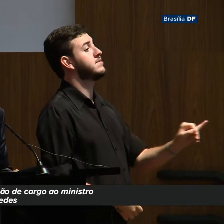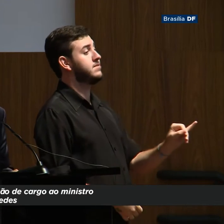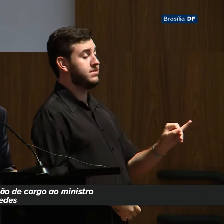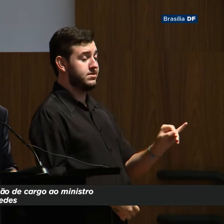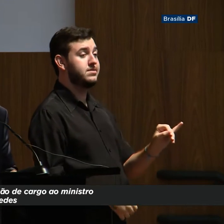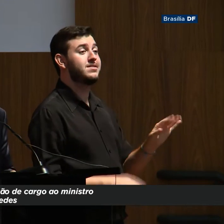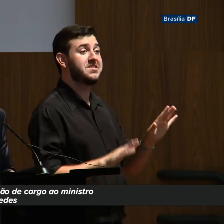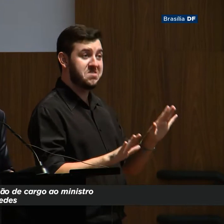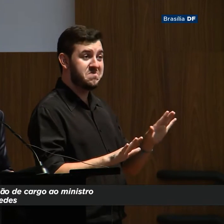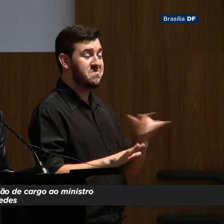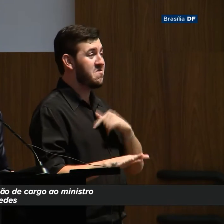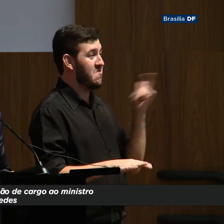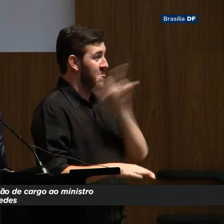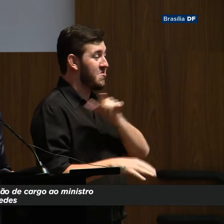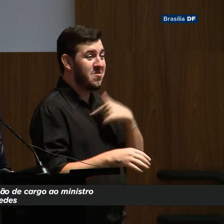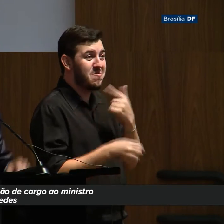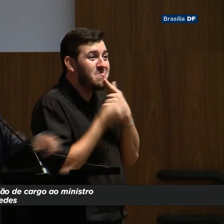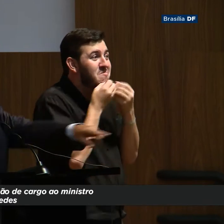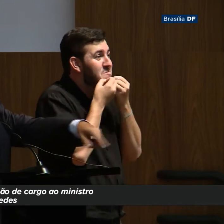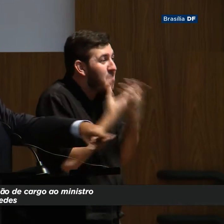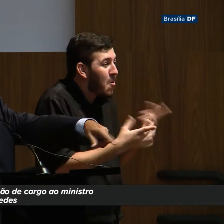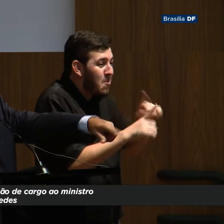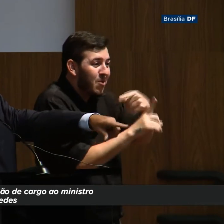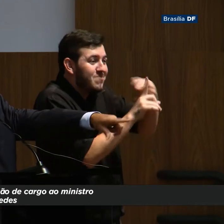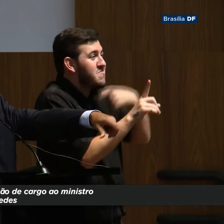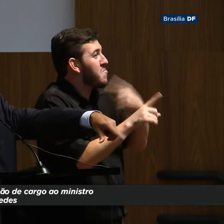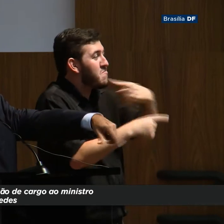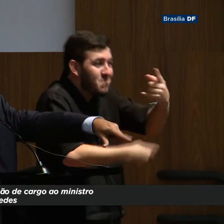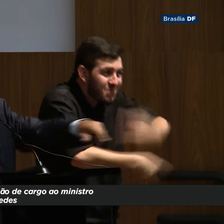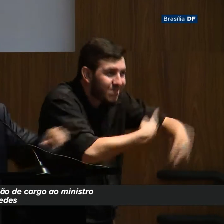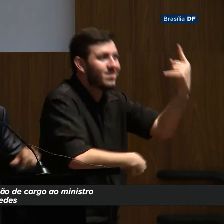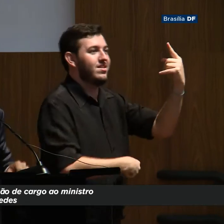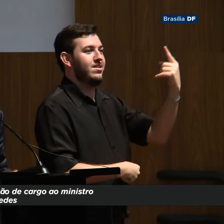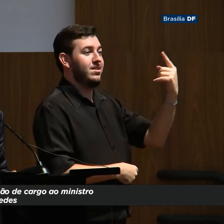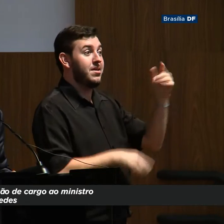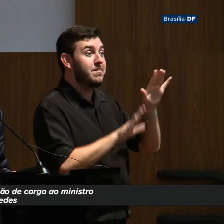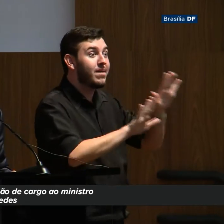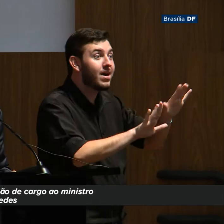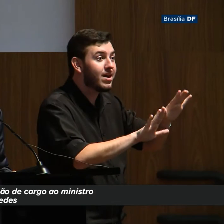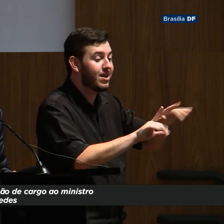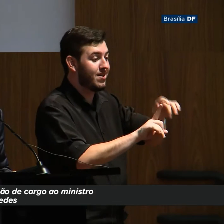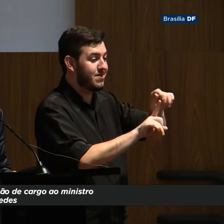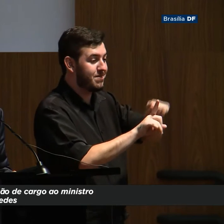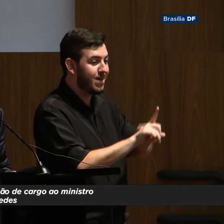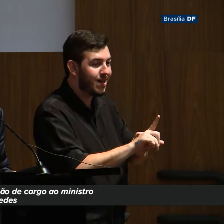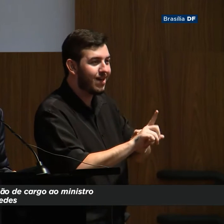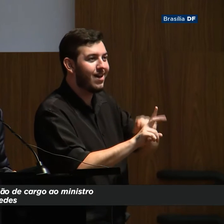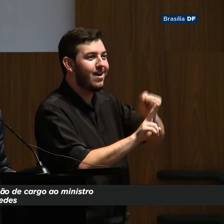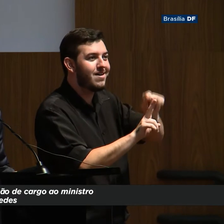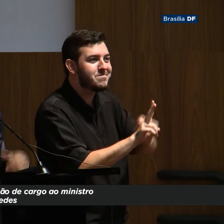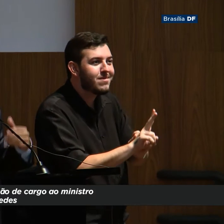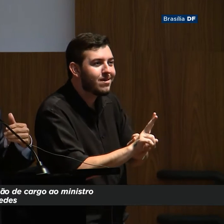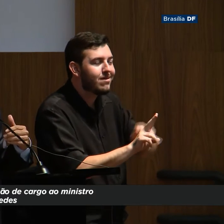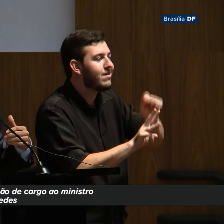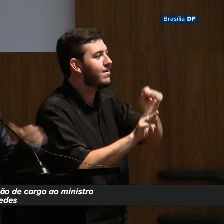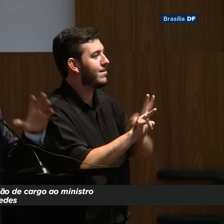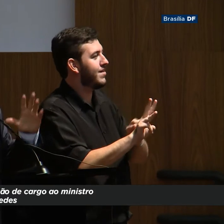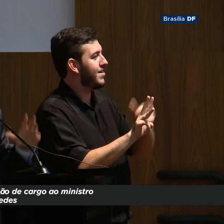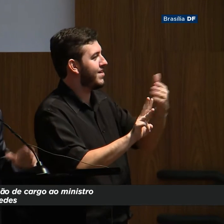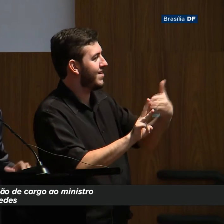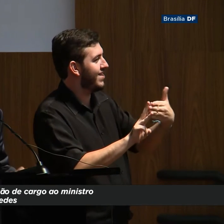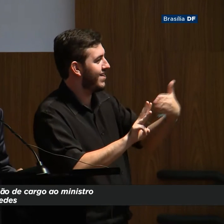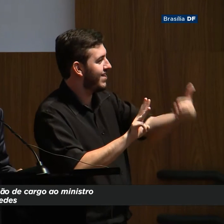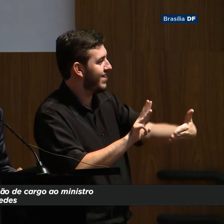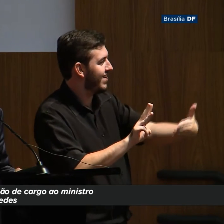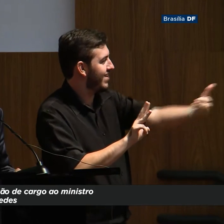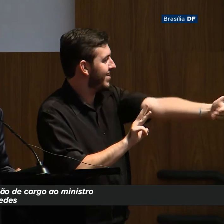bem-sucedido esse enfrentamento há dois meses, três meses à nossa frente, nós temos dez